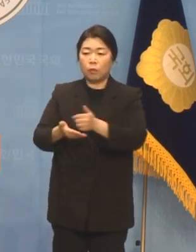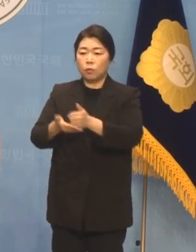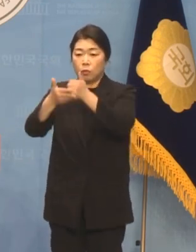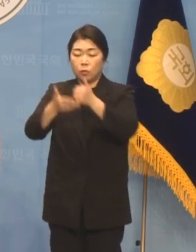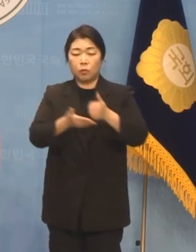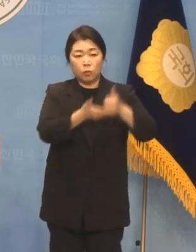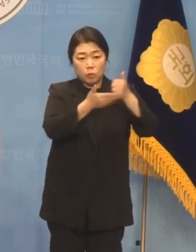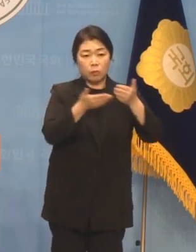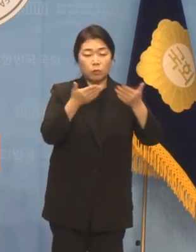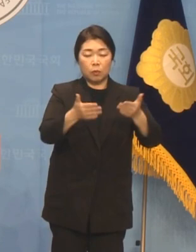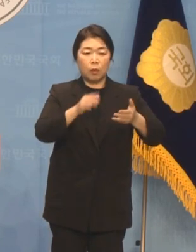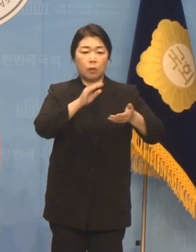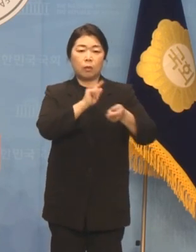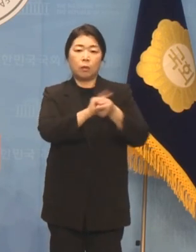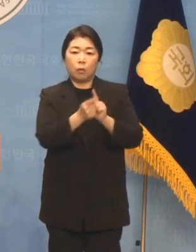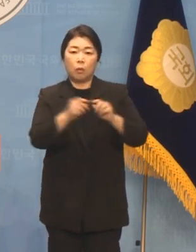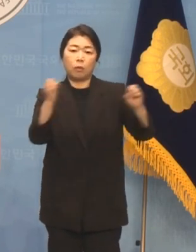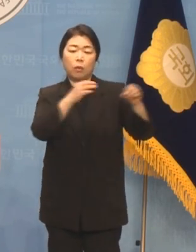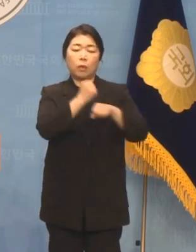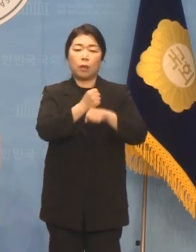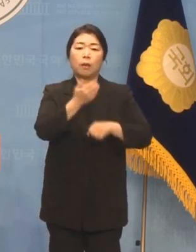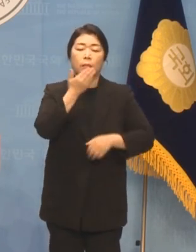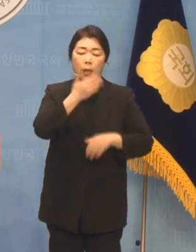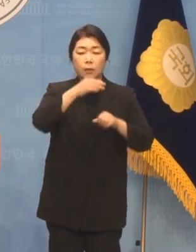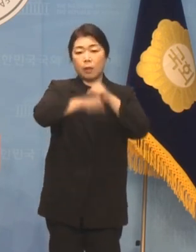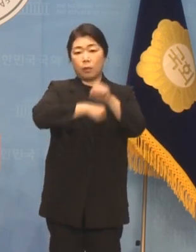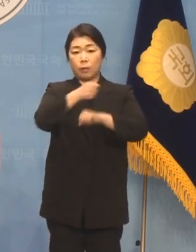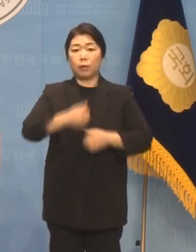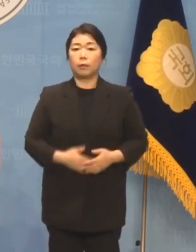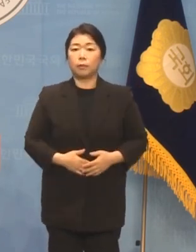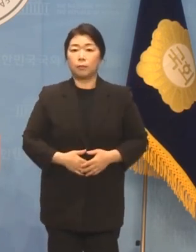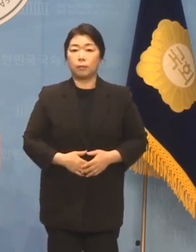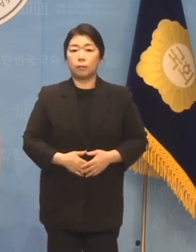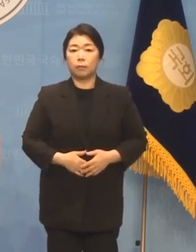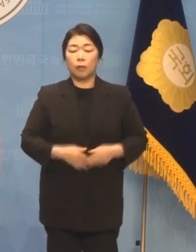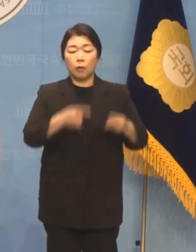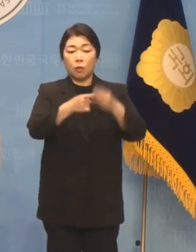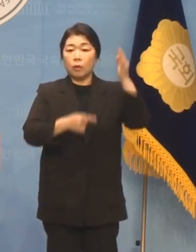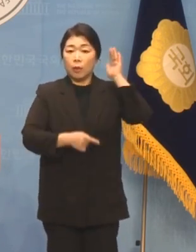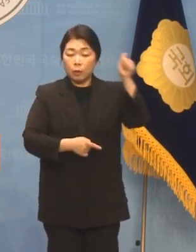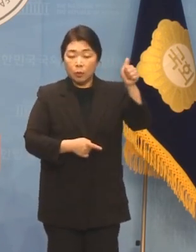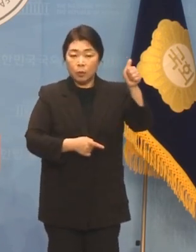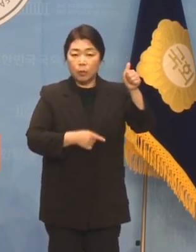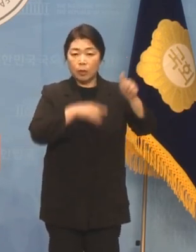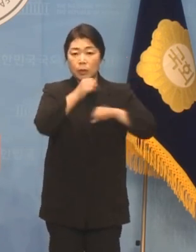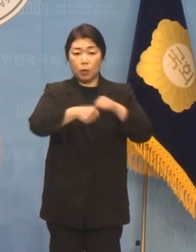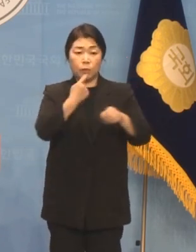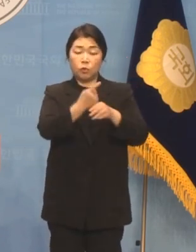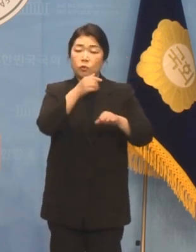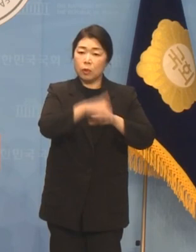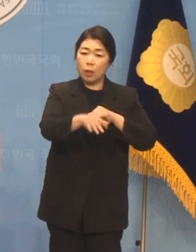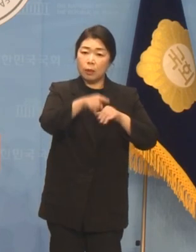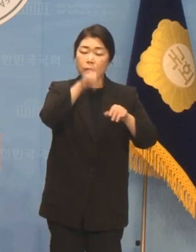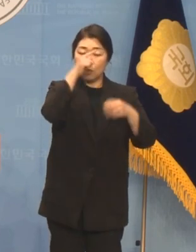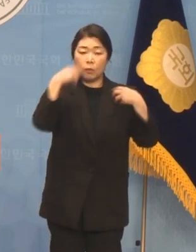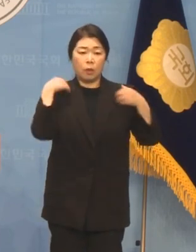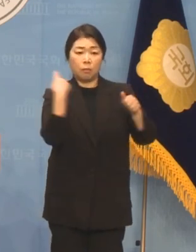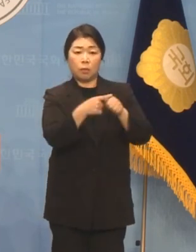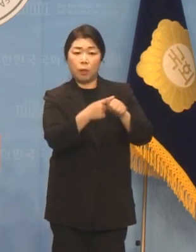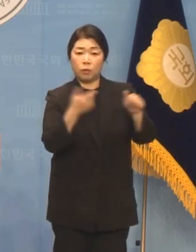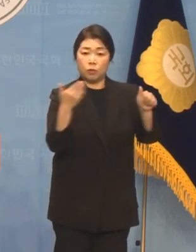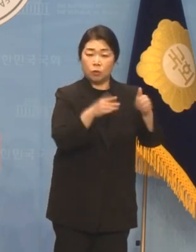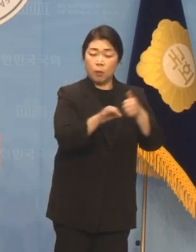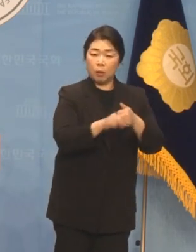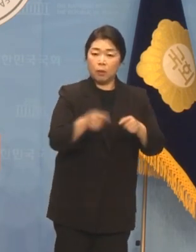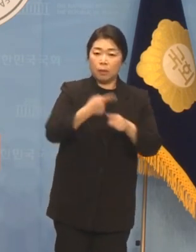있는 자유입니다. 윤석열 대통령의 자유민주주의가 정부 비판적인 언론에 대해 패칼